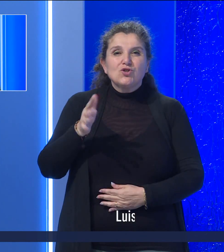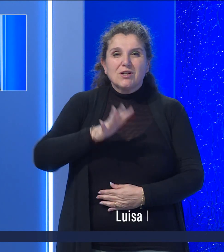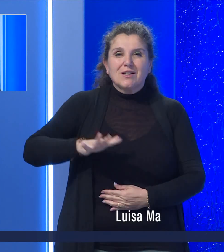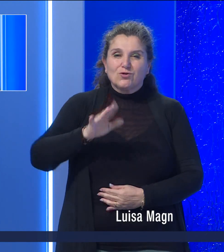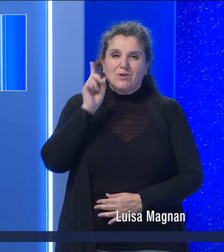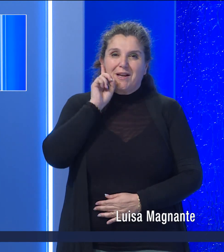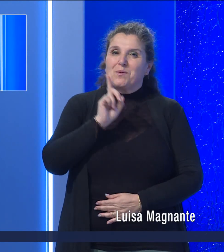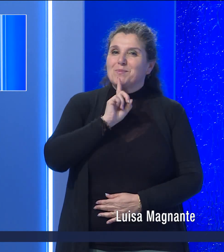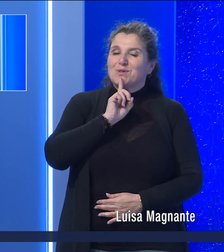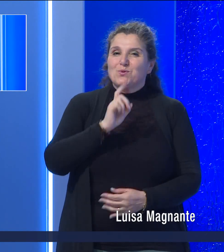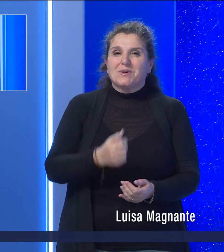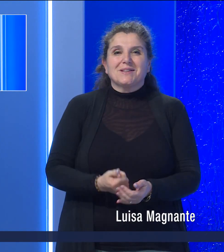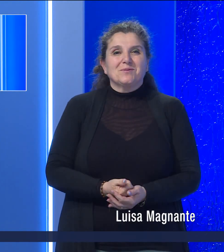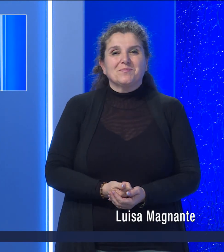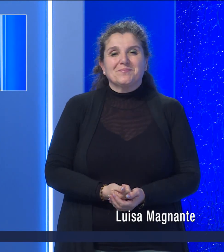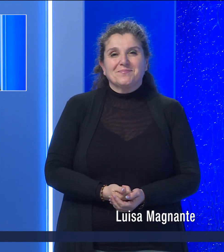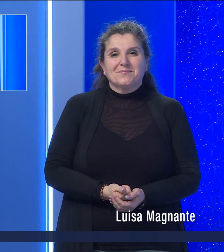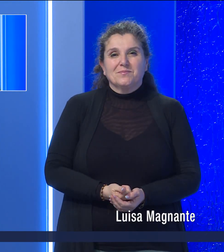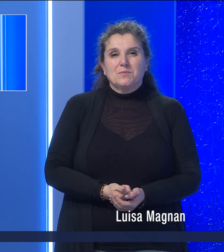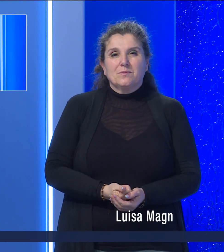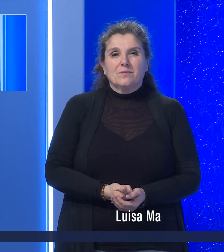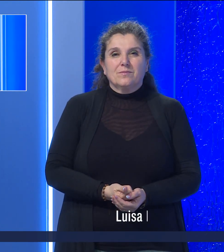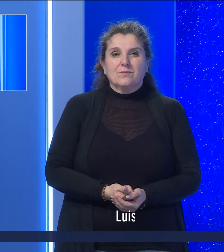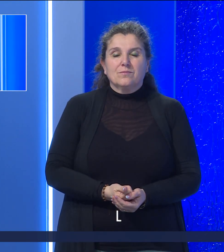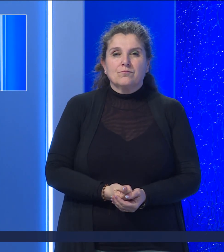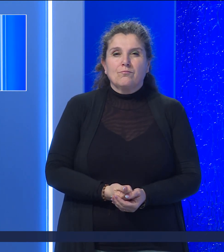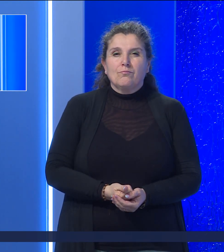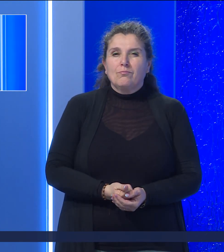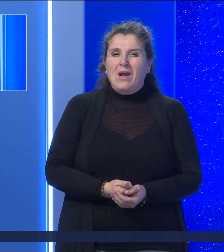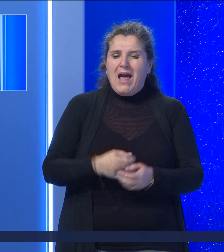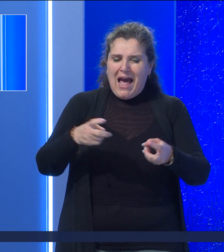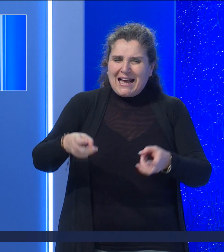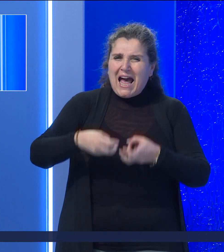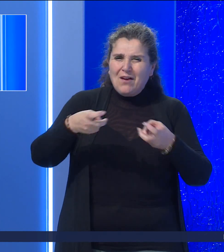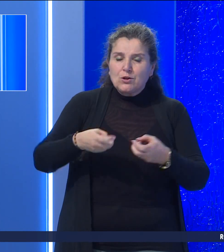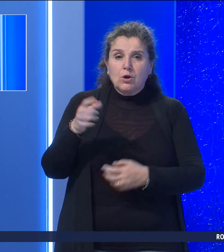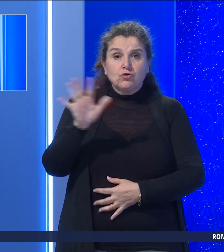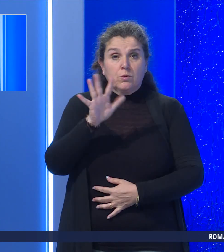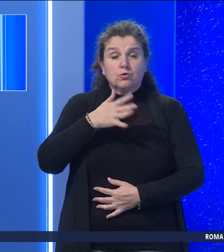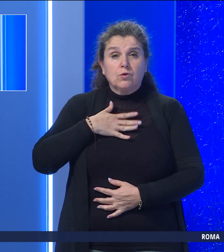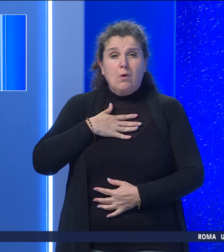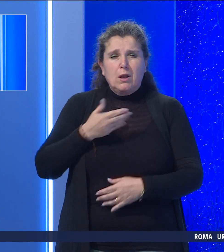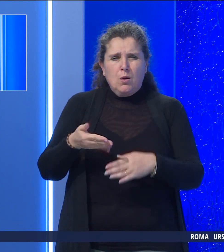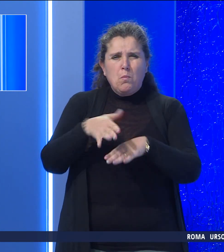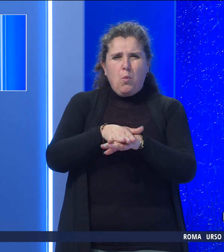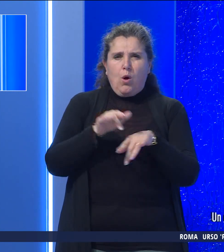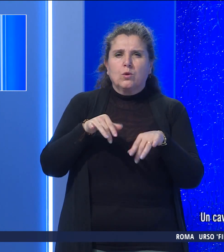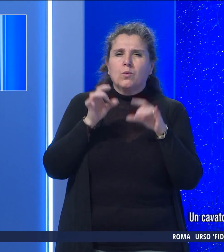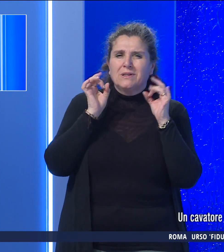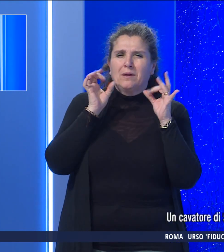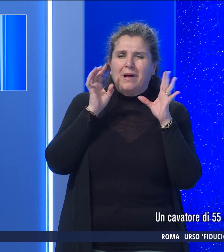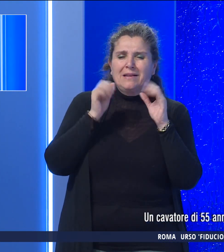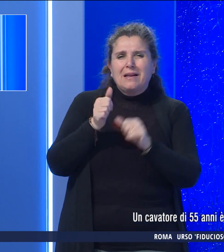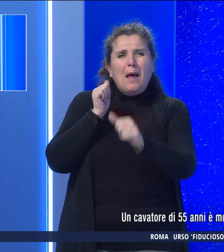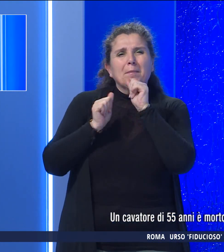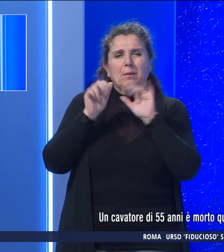Edizione del telegiornale Nella lingua dei segni. Un cavatore di 55 anni è morto questa mattina poco